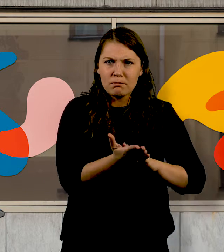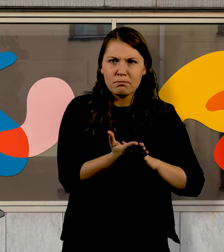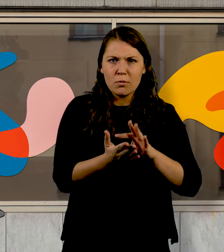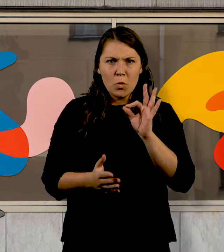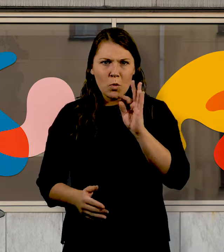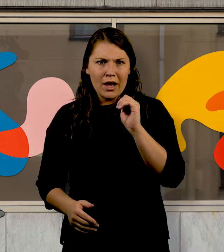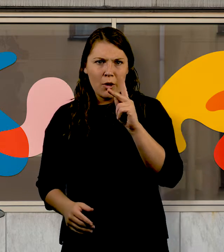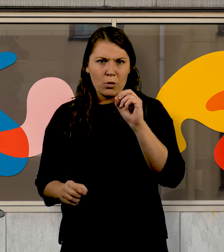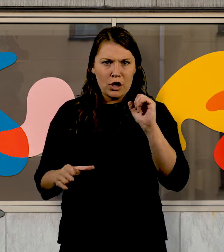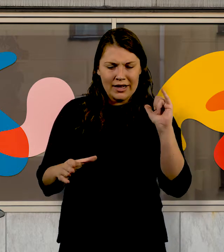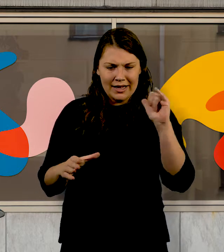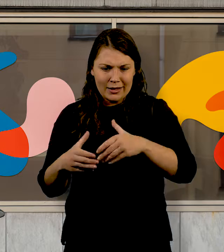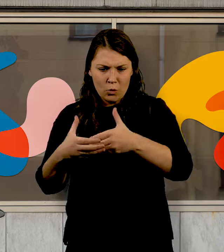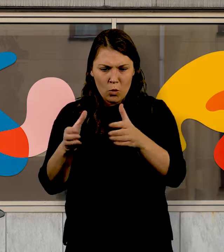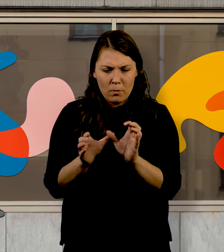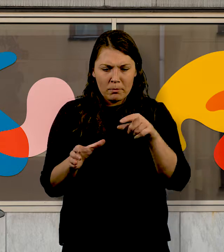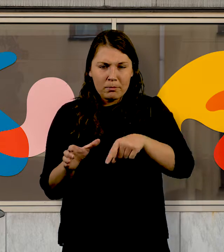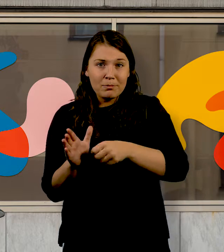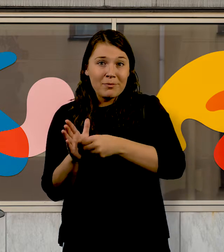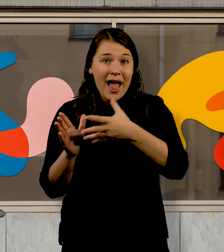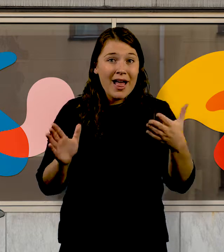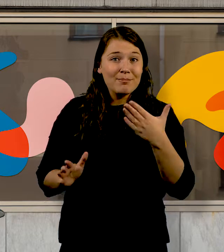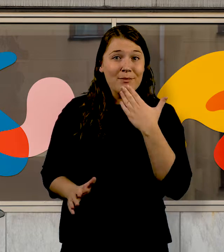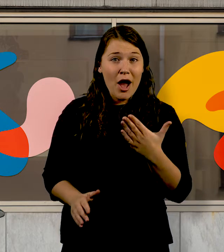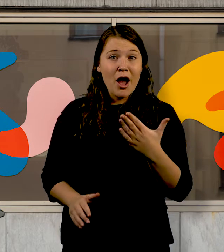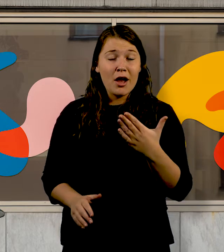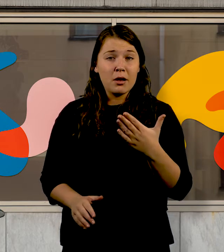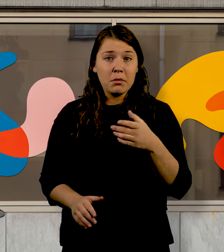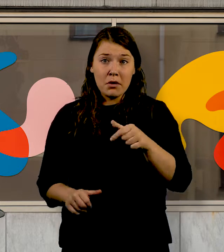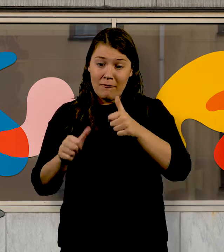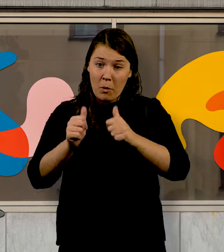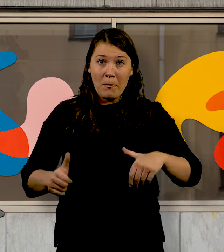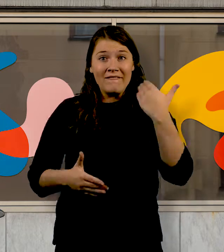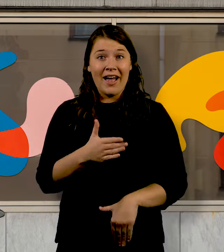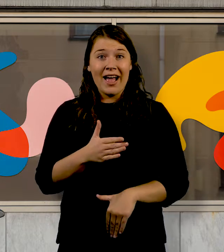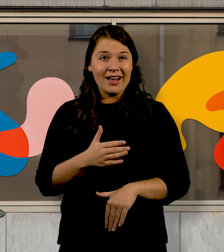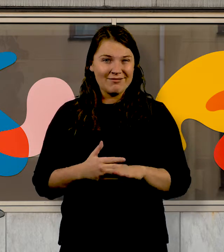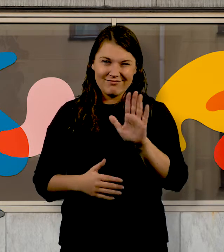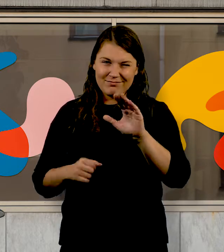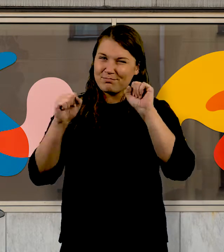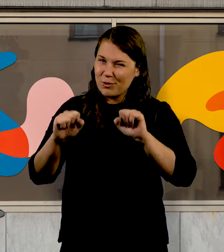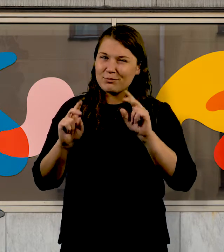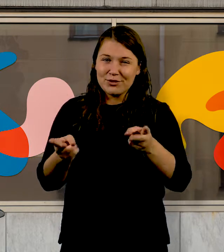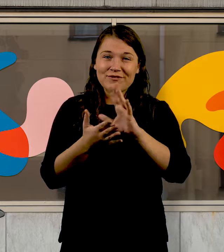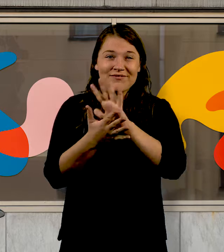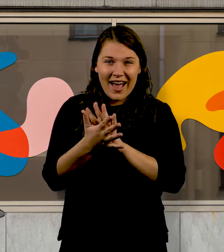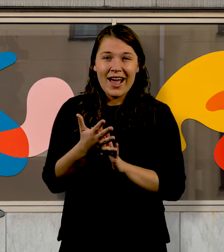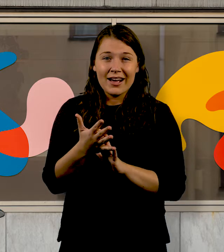formen är betydelsefull. Färgerna är den musikaliska klangbild hon tränat så länge på som musiker som hon